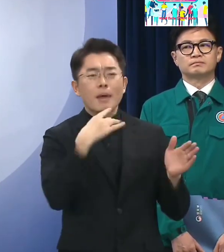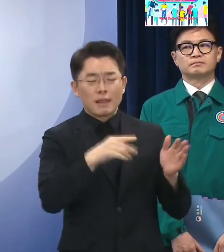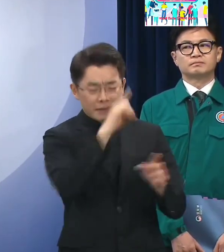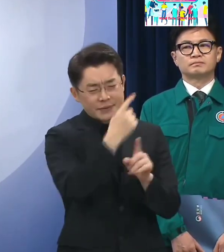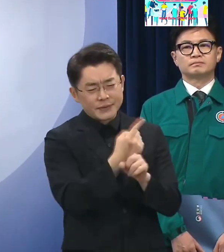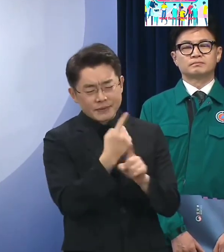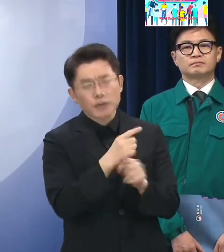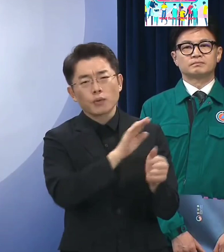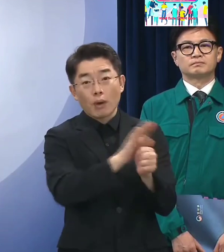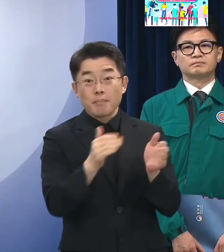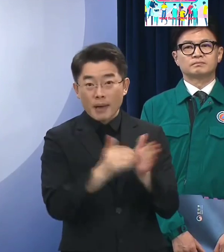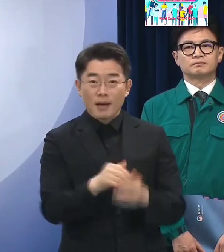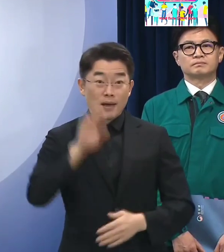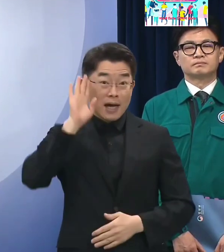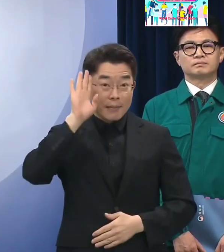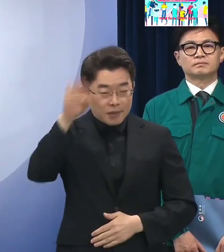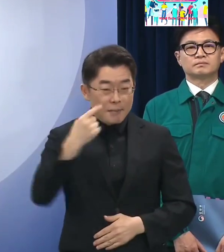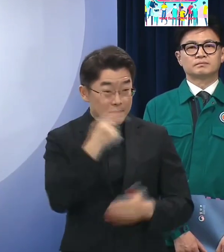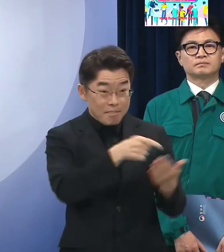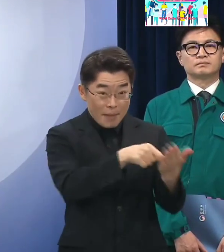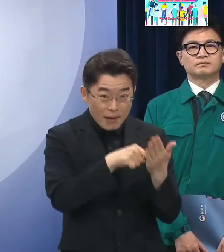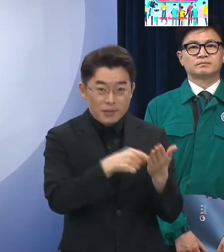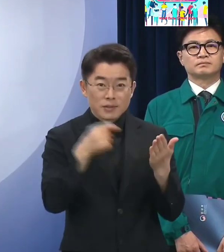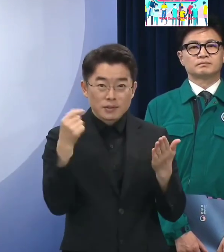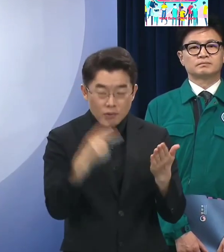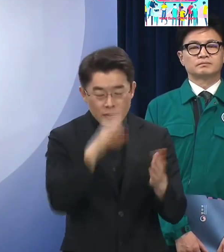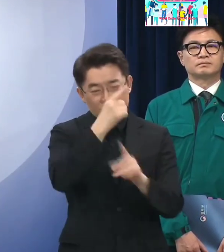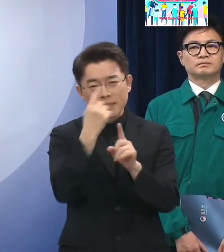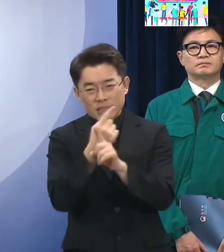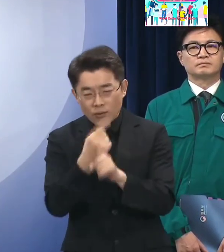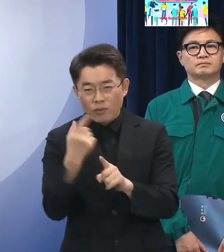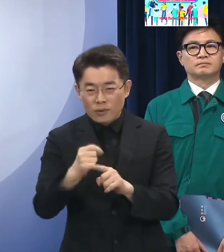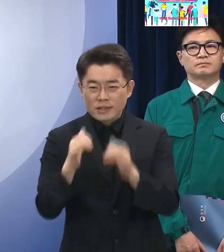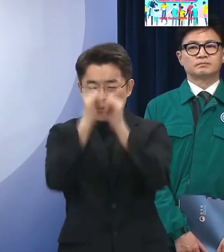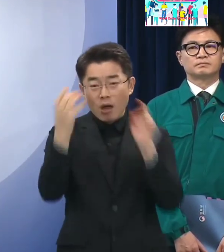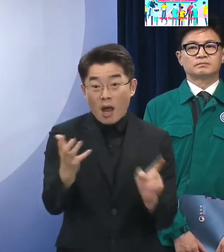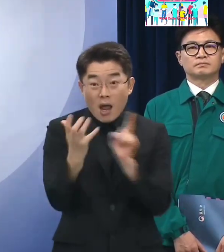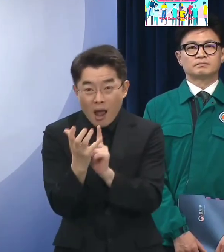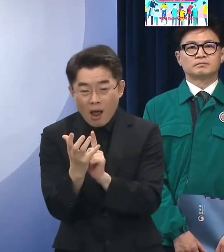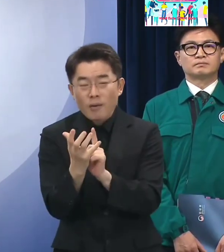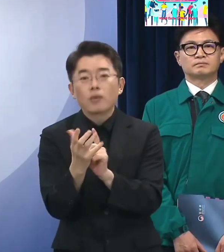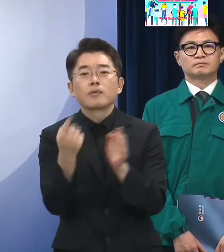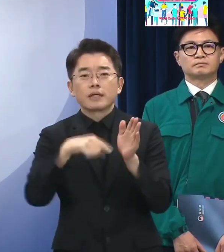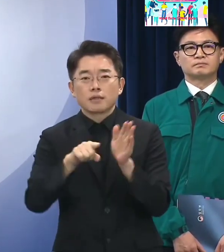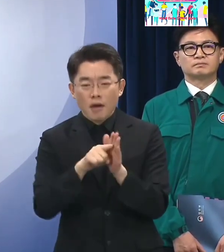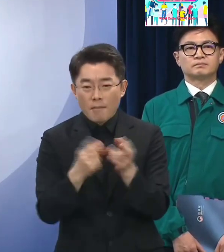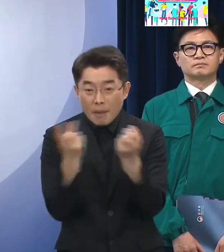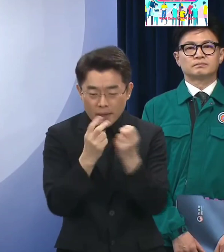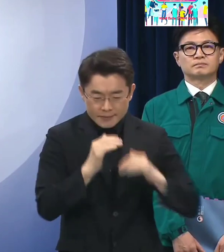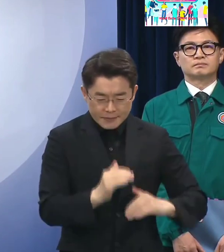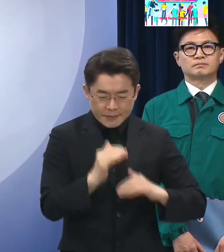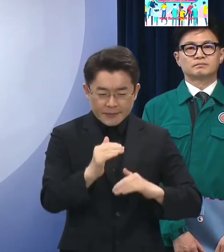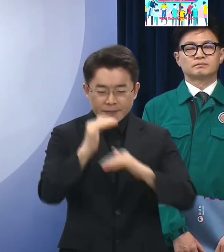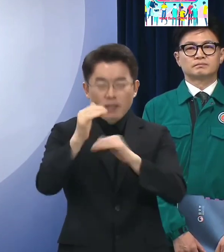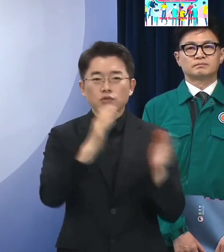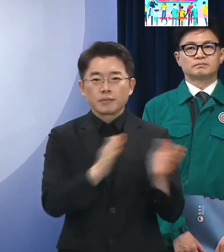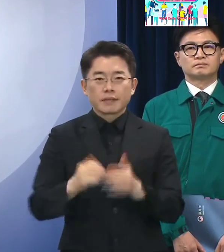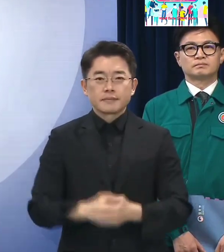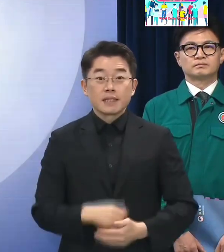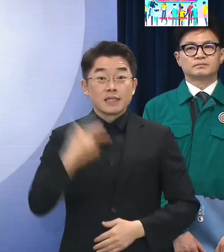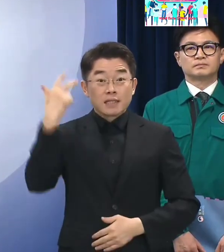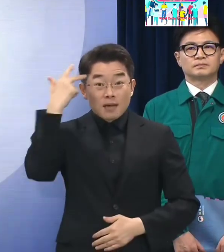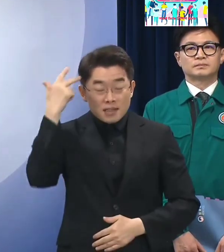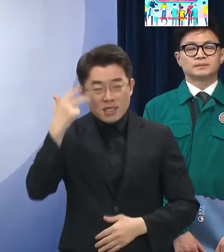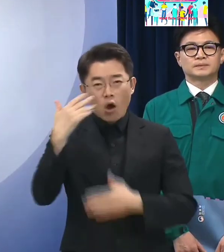예방과 조기 발견, 치료, 일상회복 전 과정을 체계화하는 등 정신건강 정책